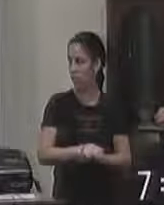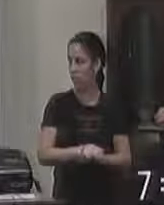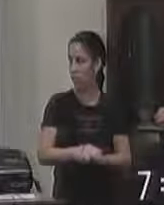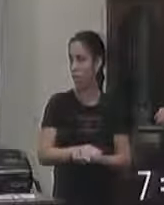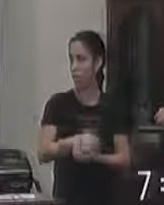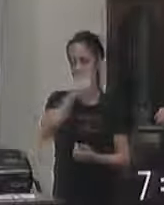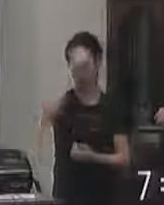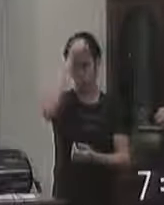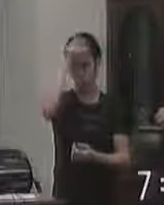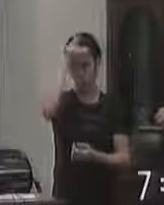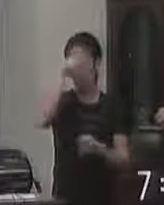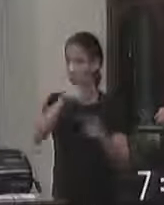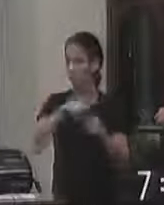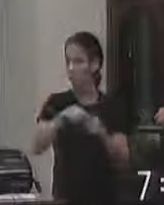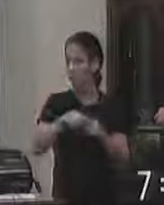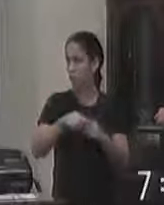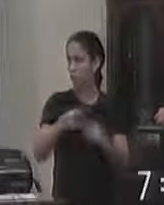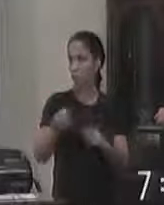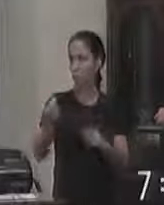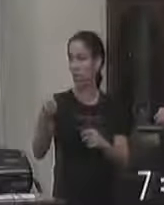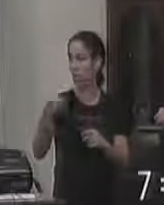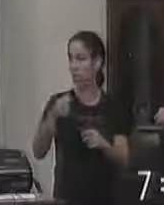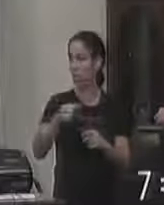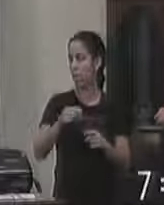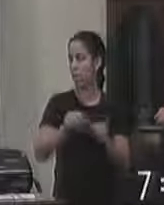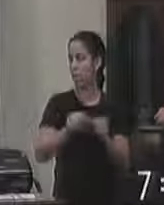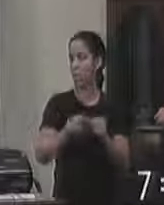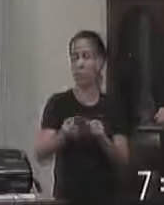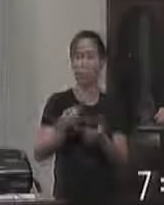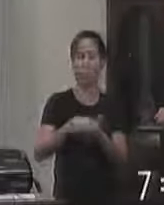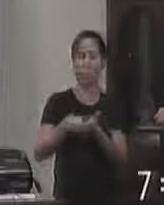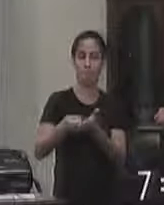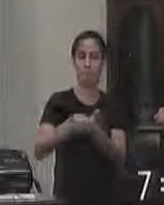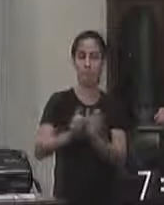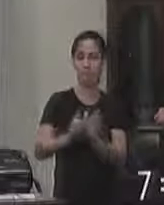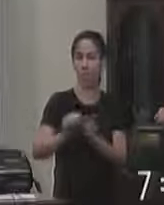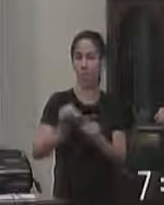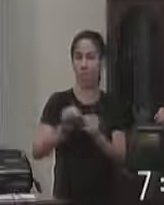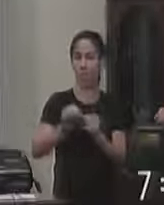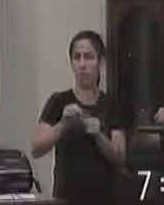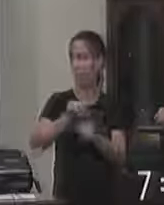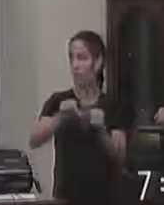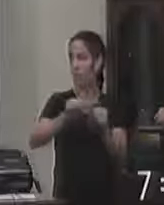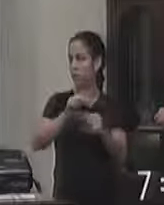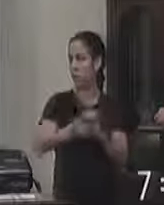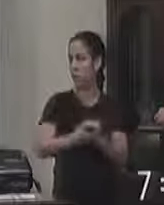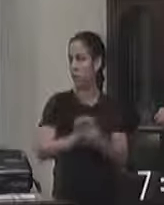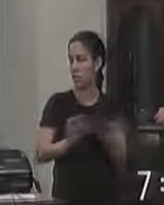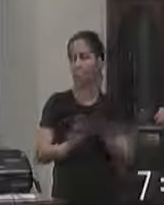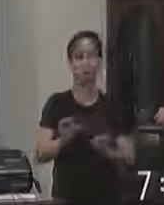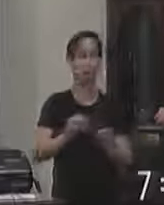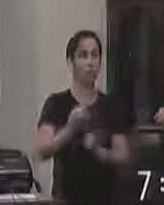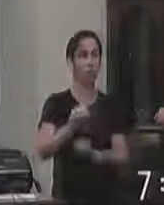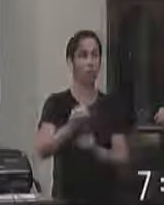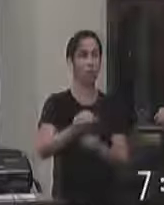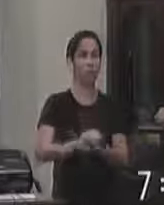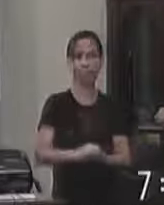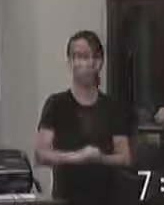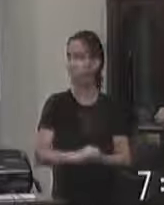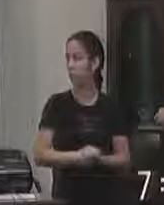o município também e aquele dinheiro arrecadado com aquela multa não ser vertido num programa educacional